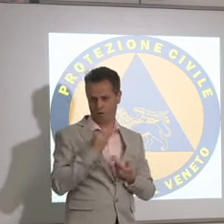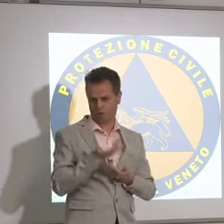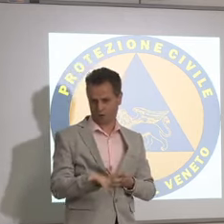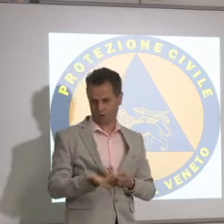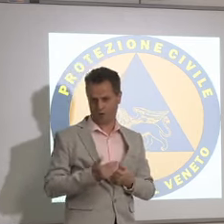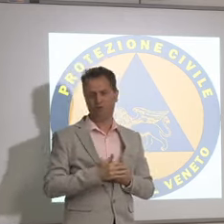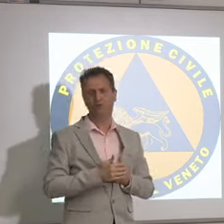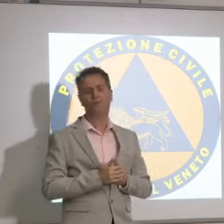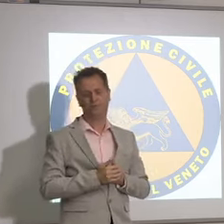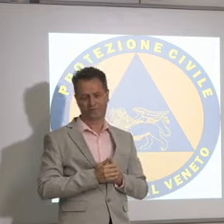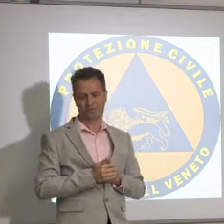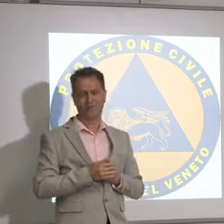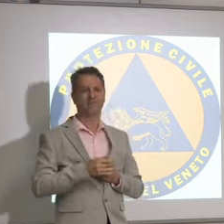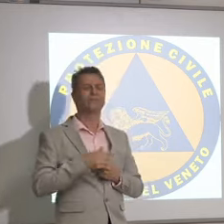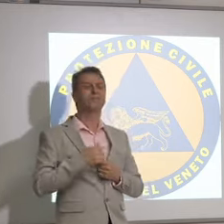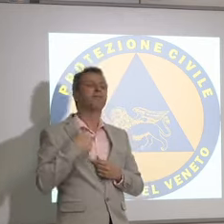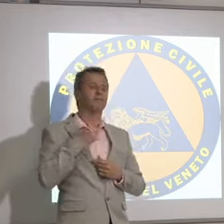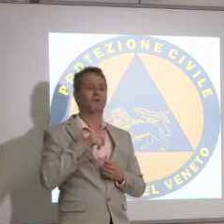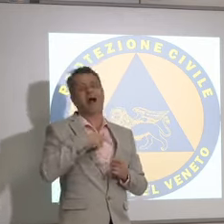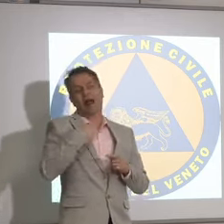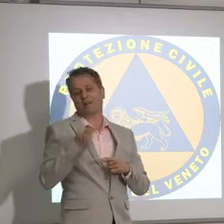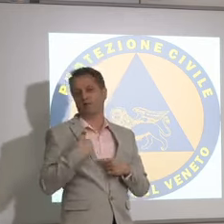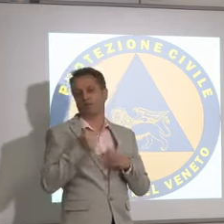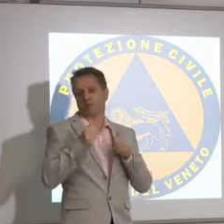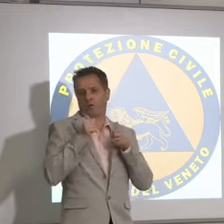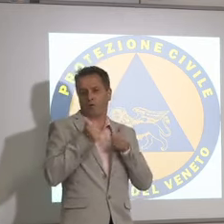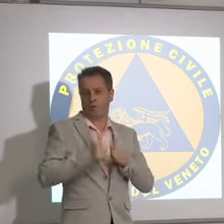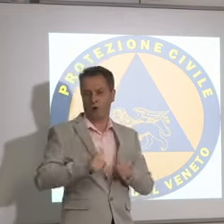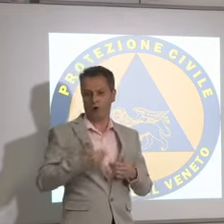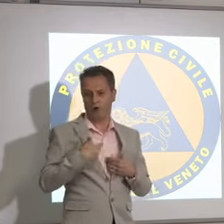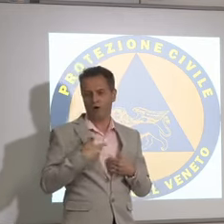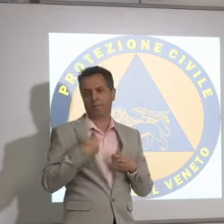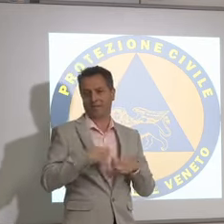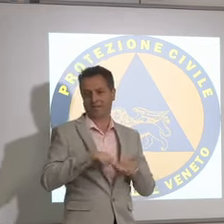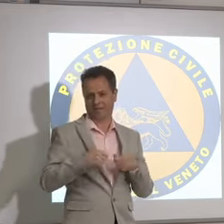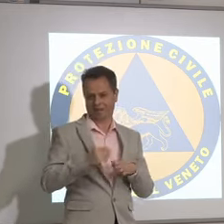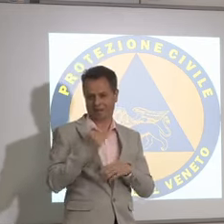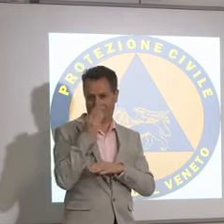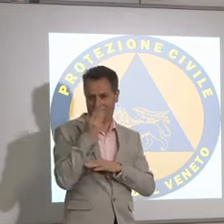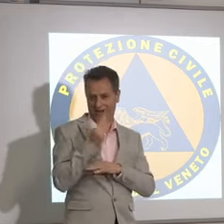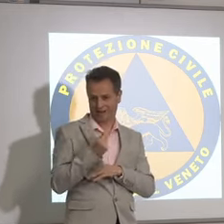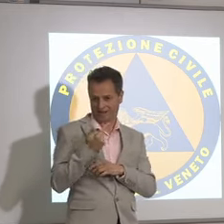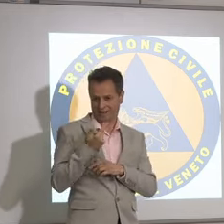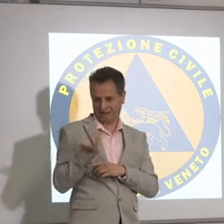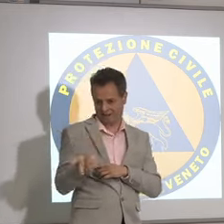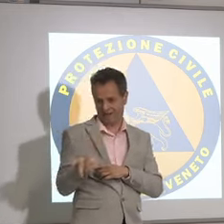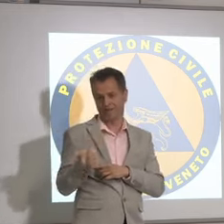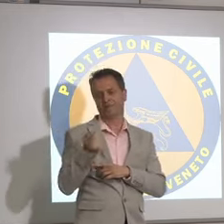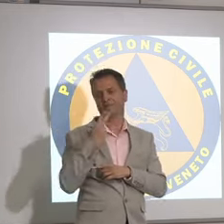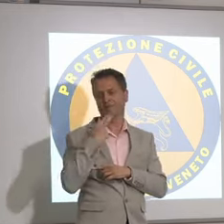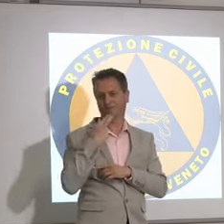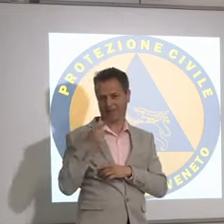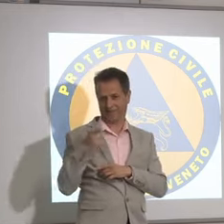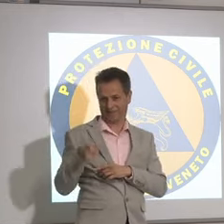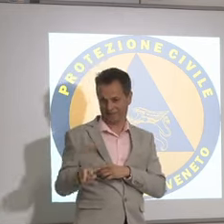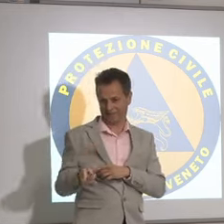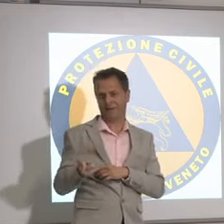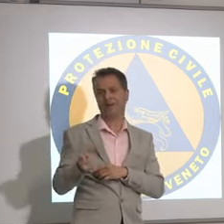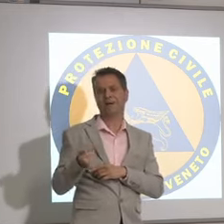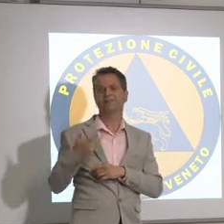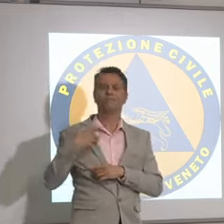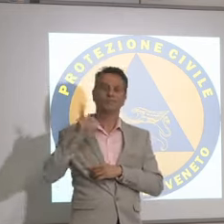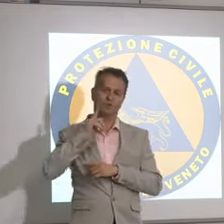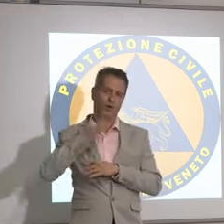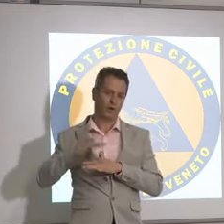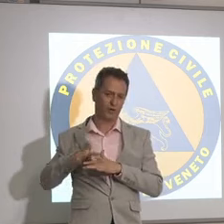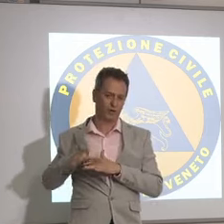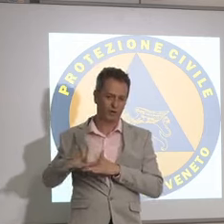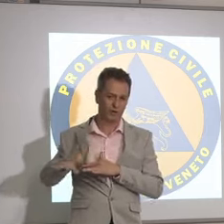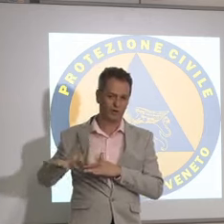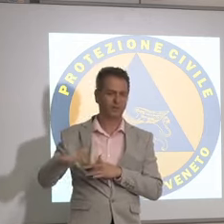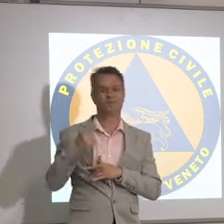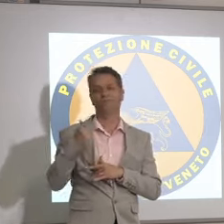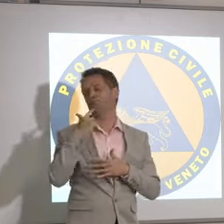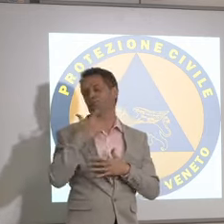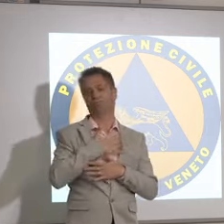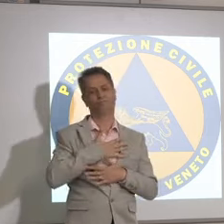tantissimo le mani che io l'amiro molto io sono il presidente dell'ES di Vicenza